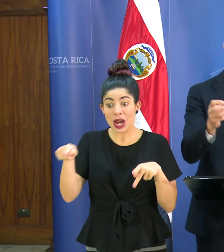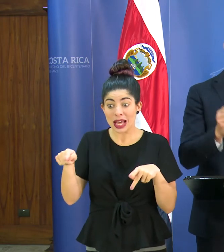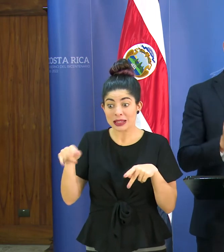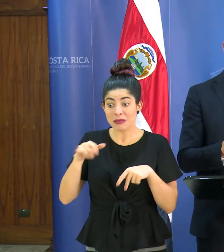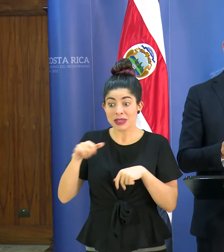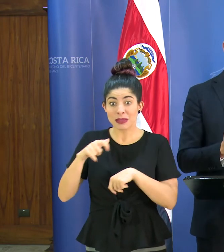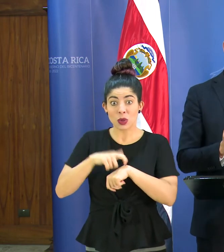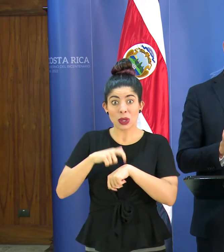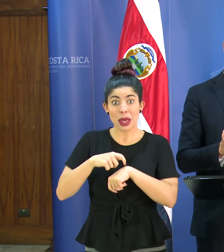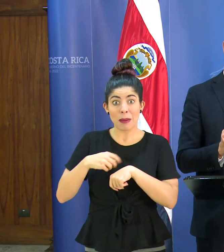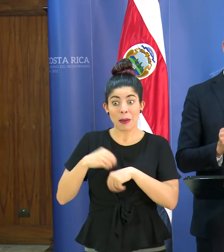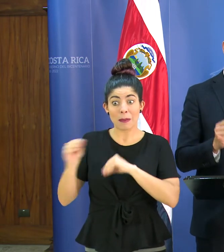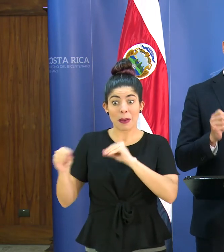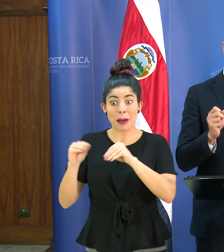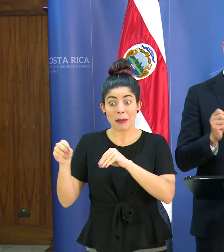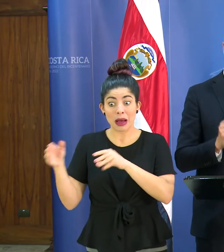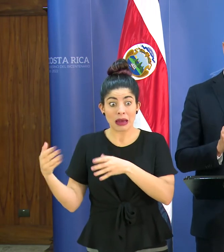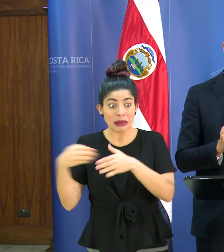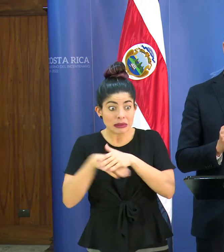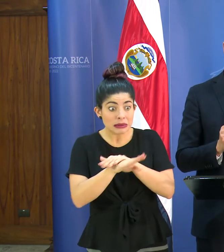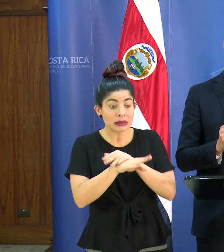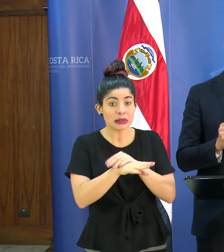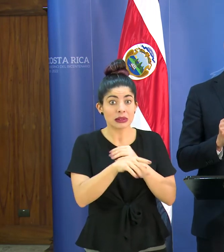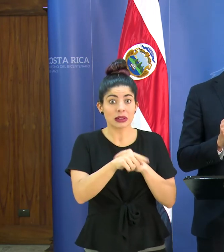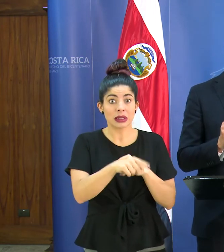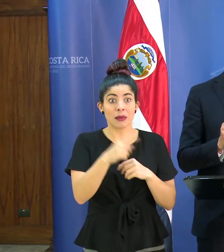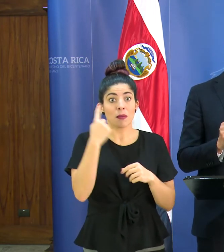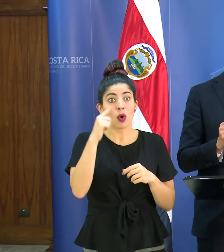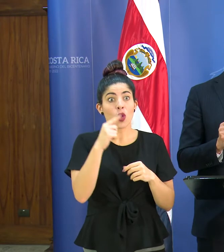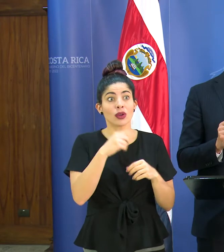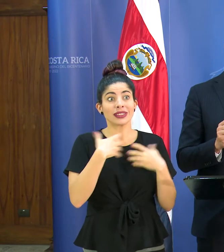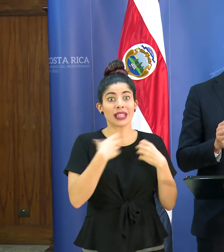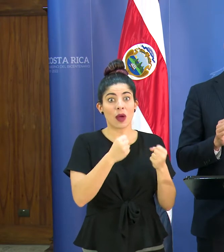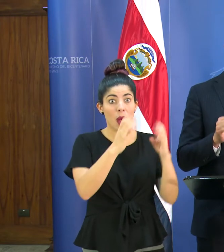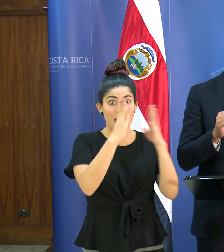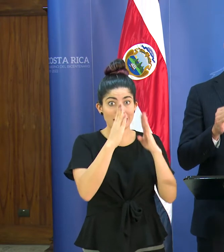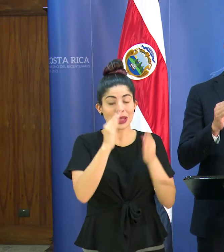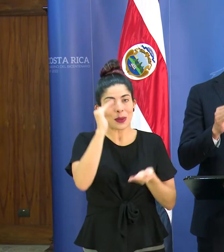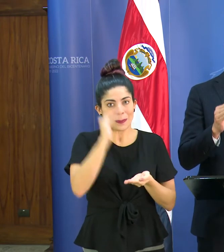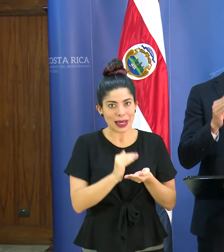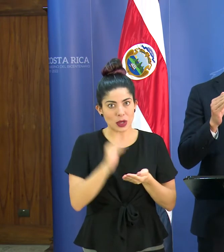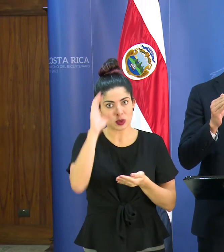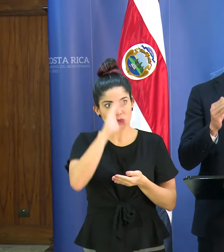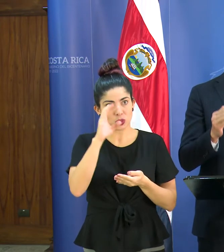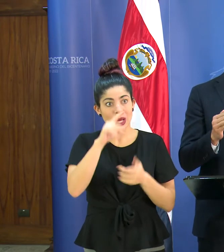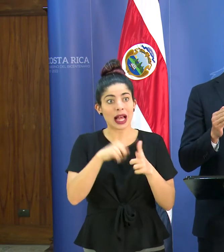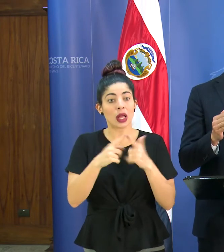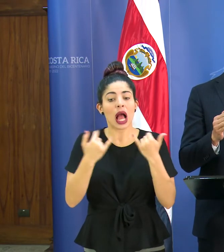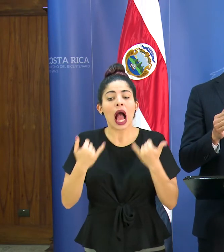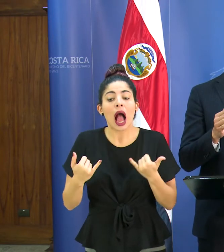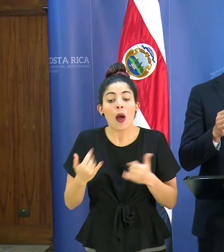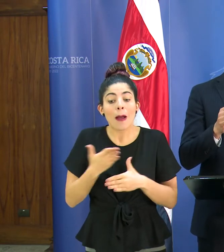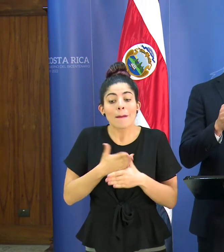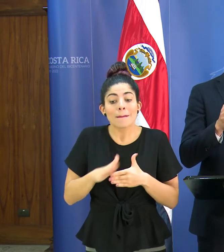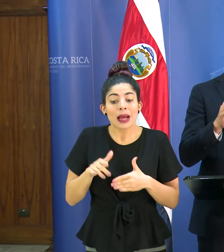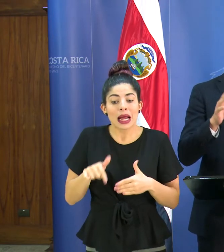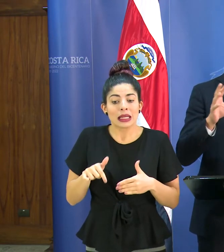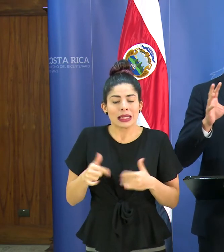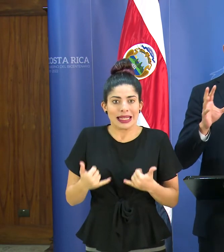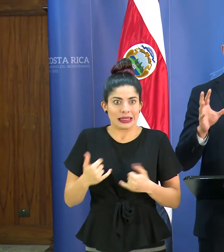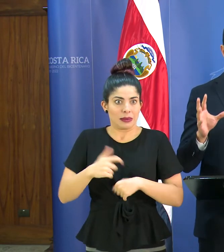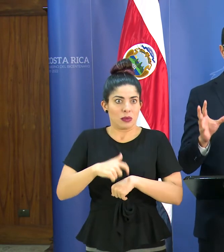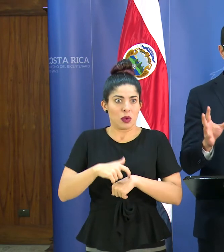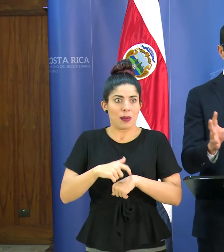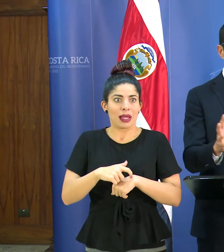pueden eventualmente ocupar esa intervención de los sistemas de salud. Entonces, estamos en una fase de, en realidad, ya